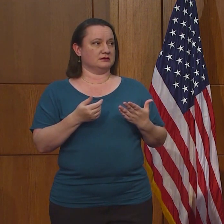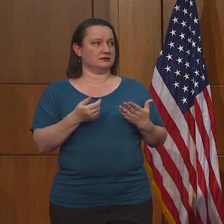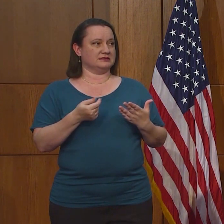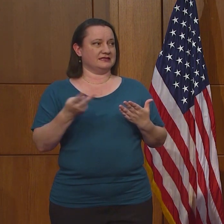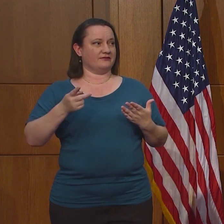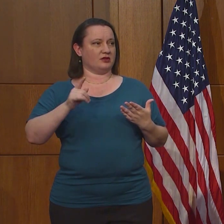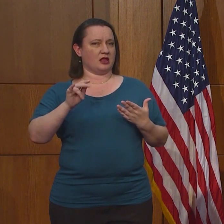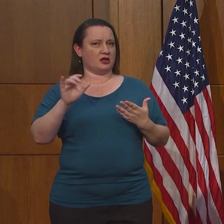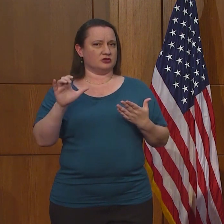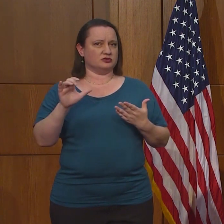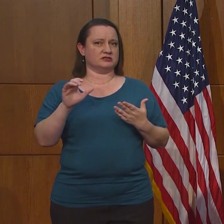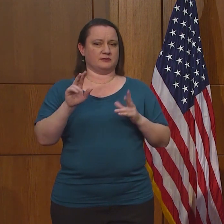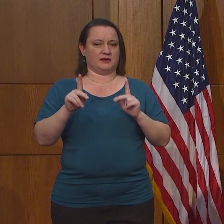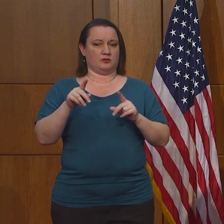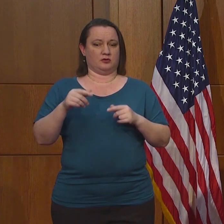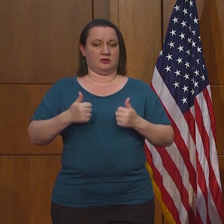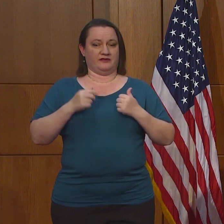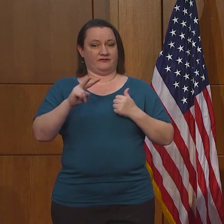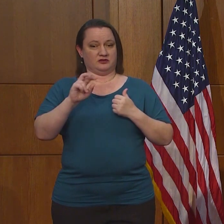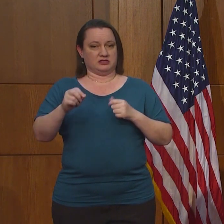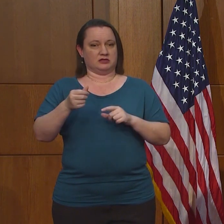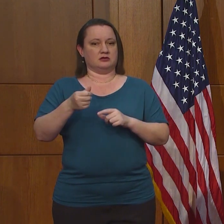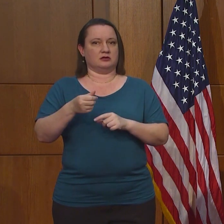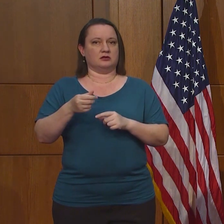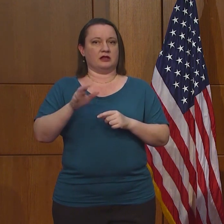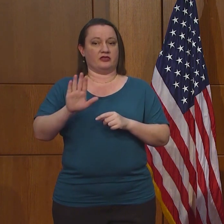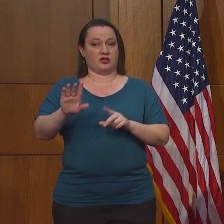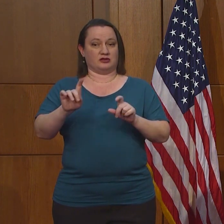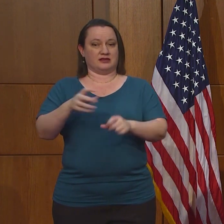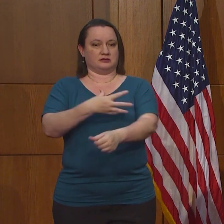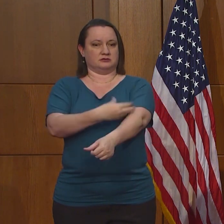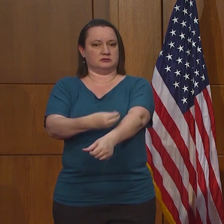Otra pregunta para el gobernador.